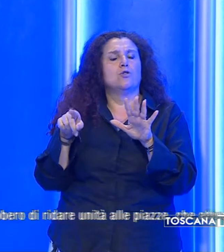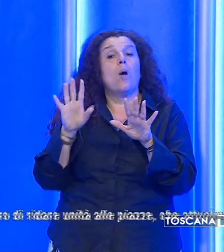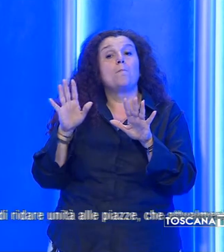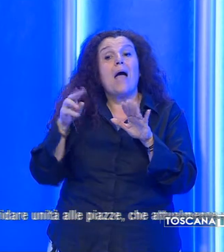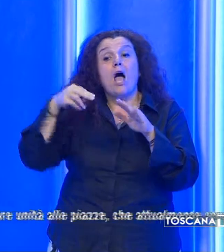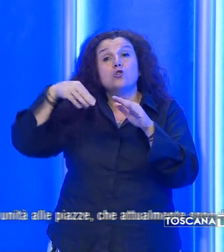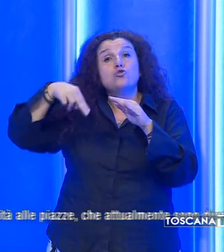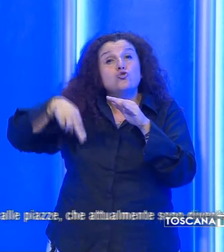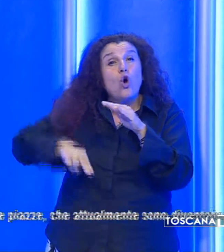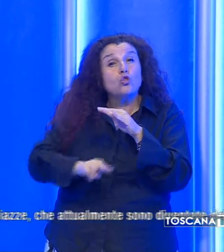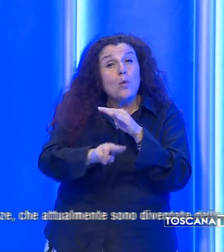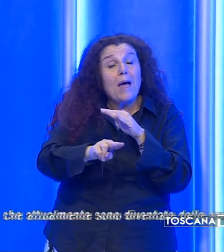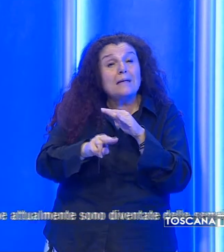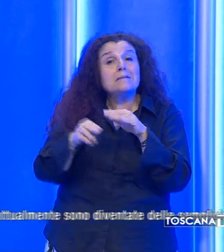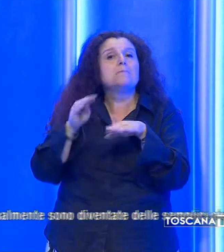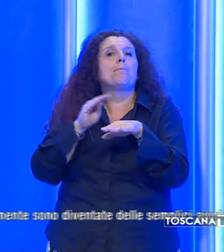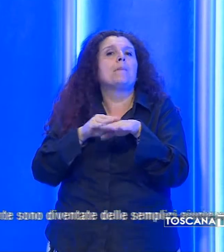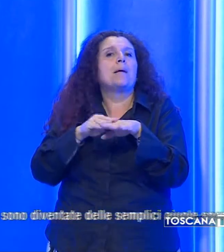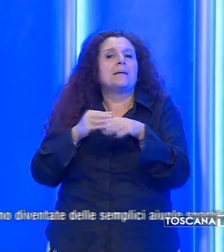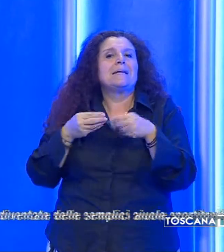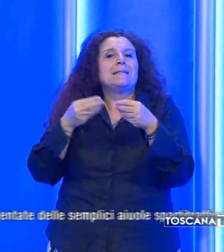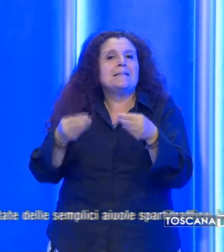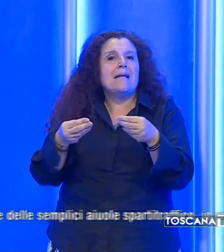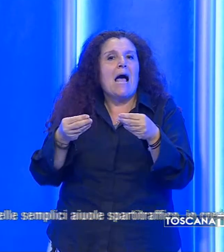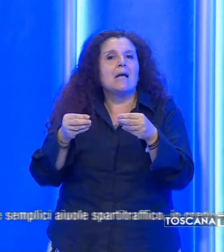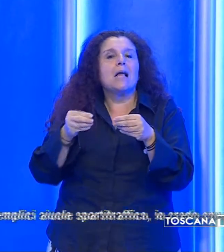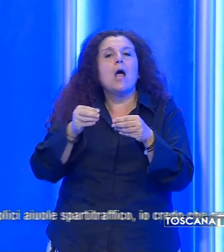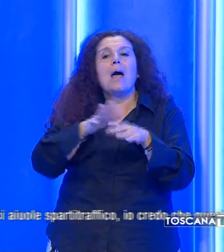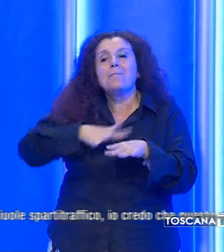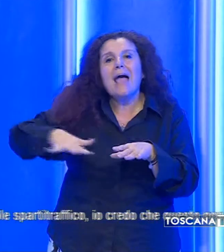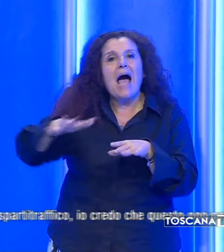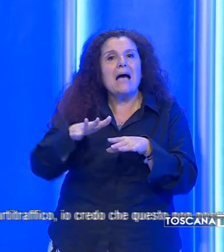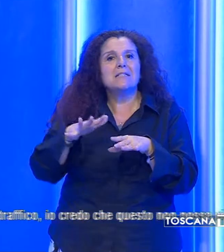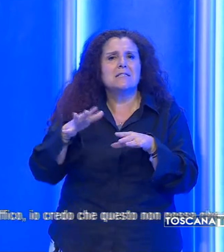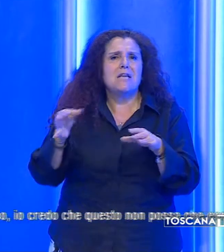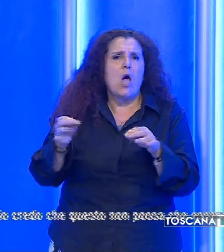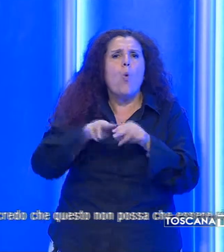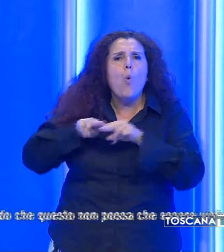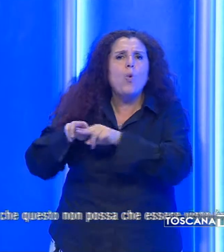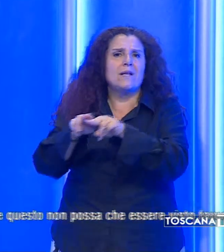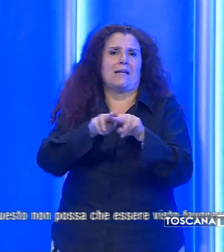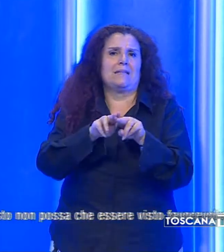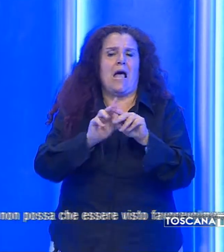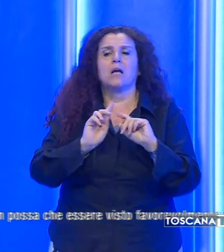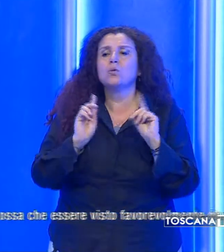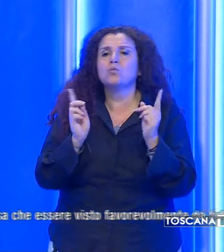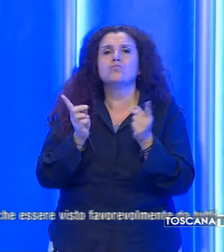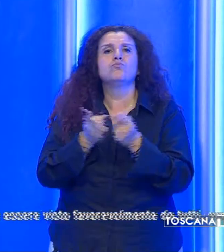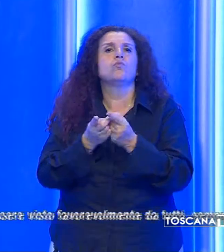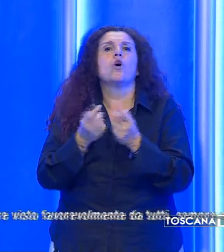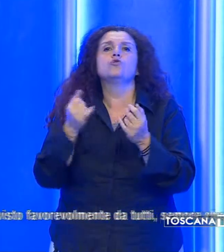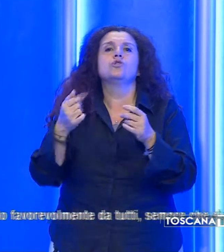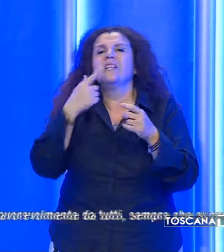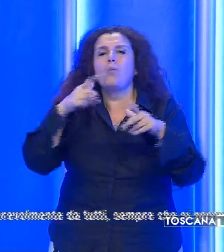sottopassi consentirebbero di ridare unità alle piazze, che attualmente sono diventate delle semplici